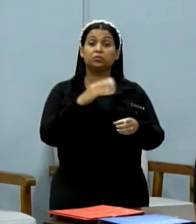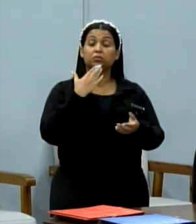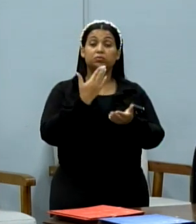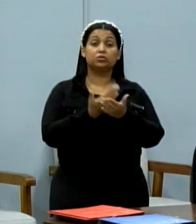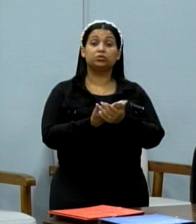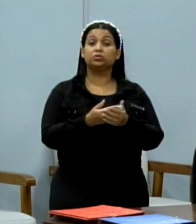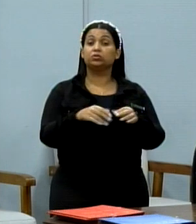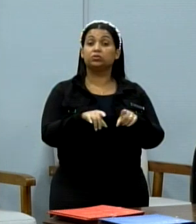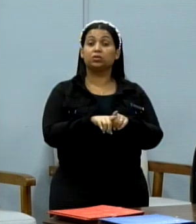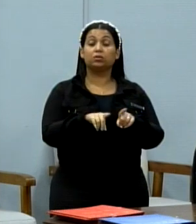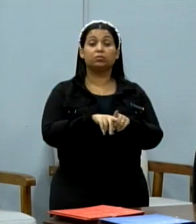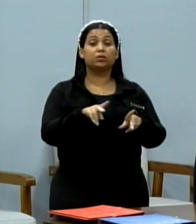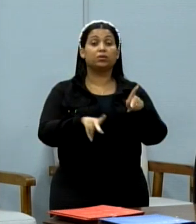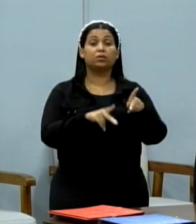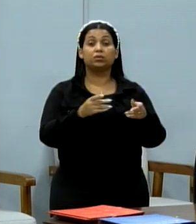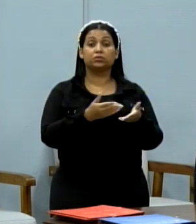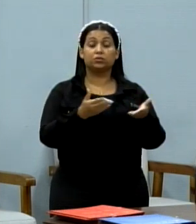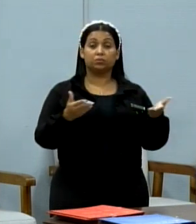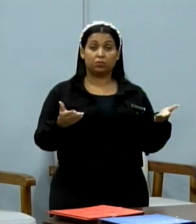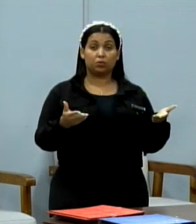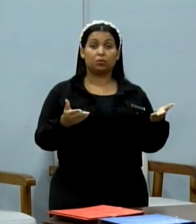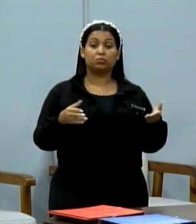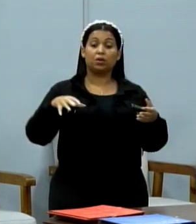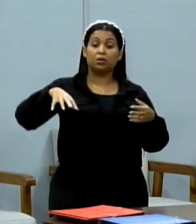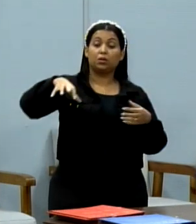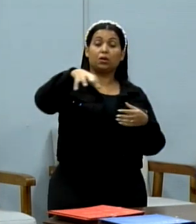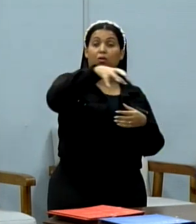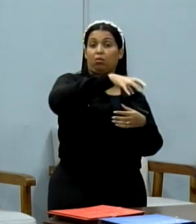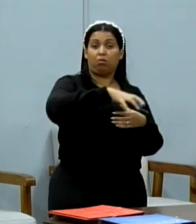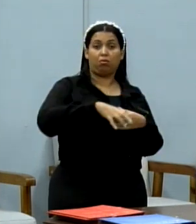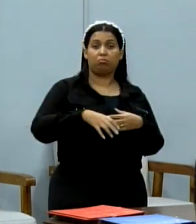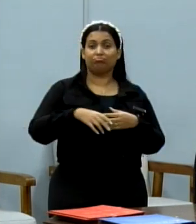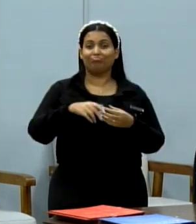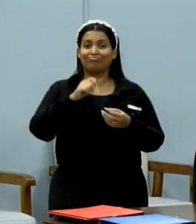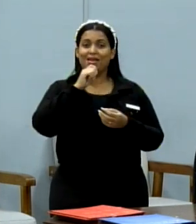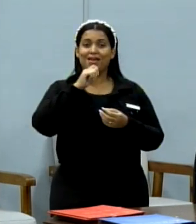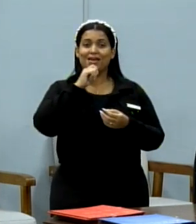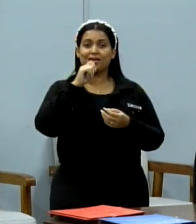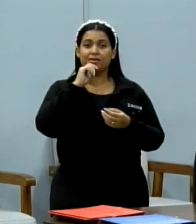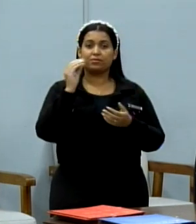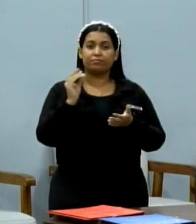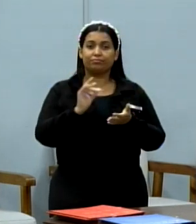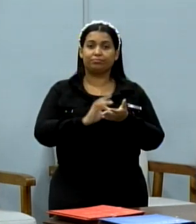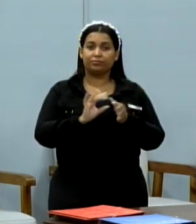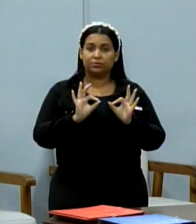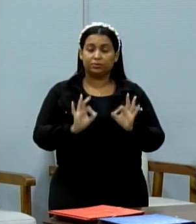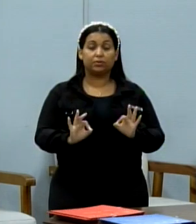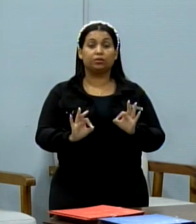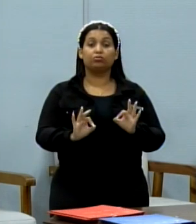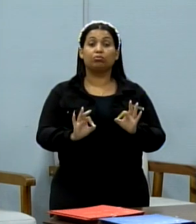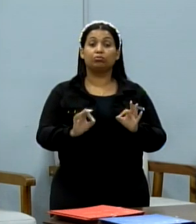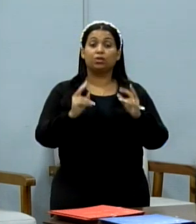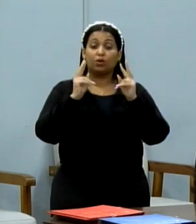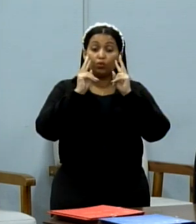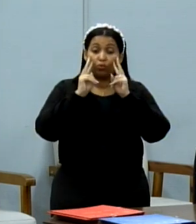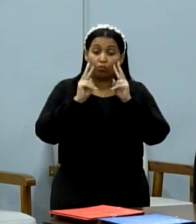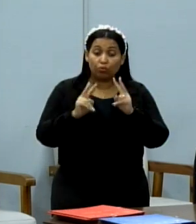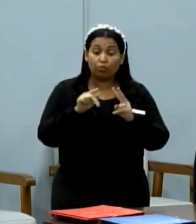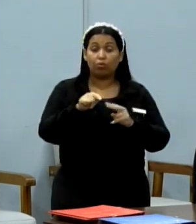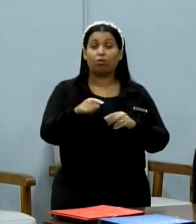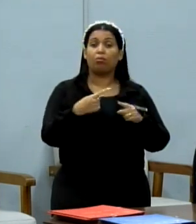que essa população das áreas que não são regularizadas também, que possa ter um olhar, pois eu tenho